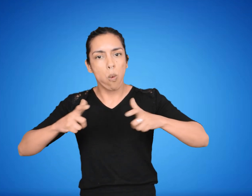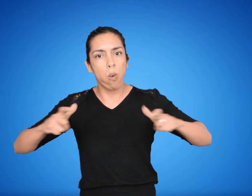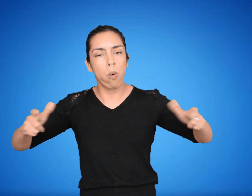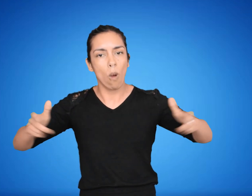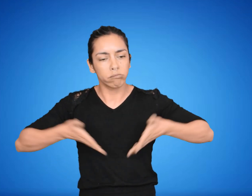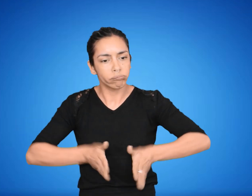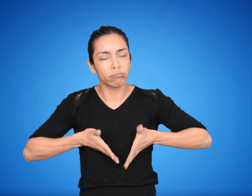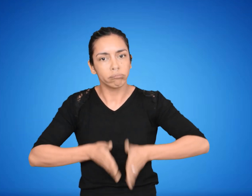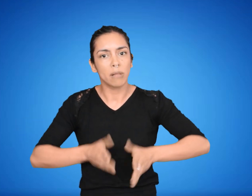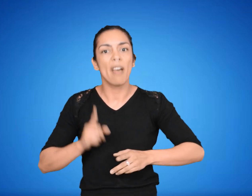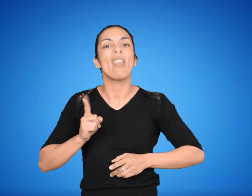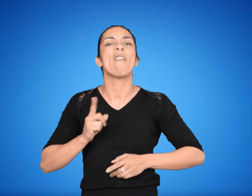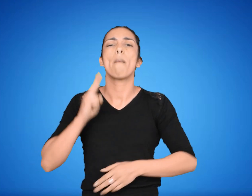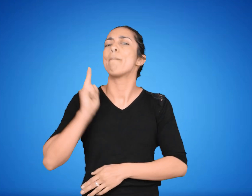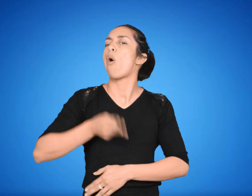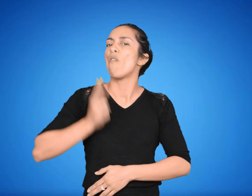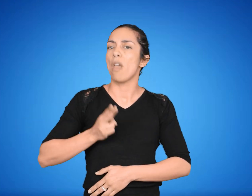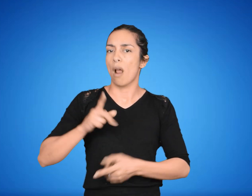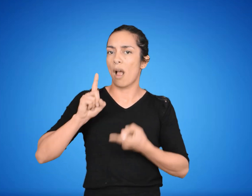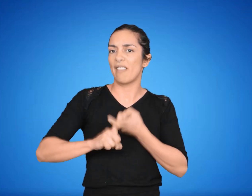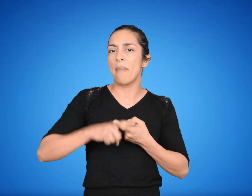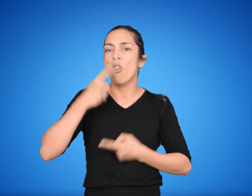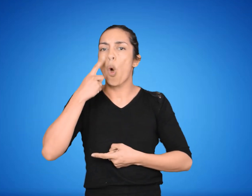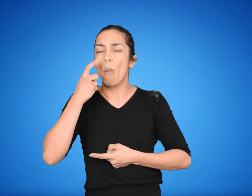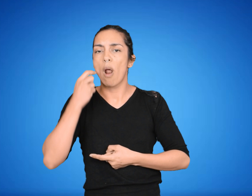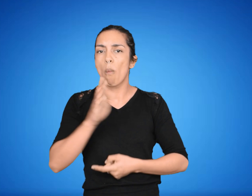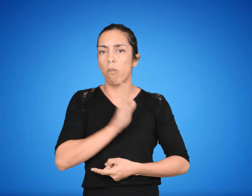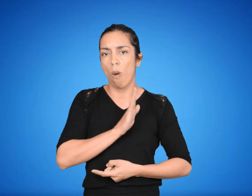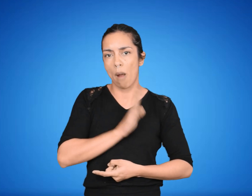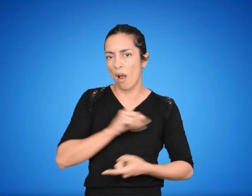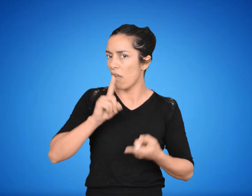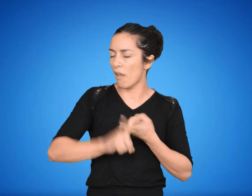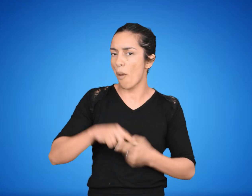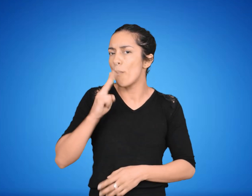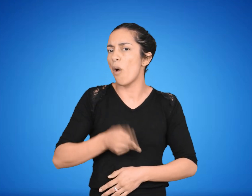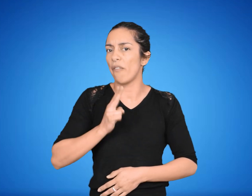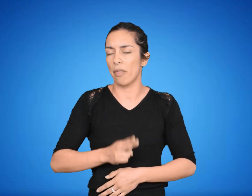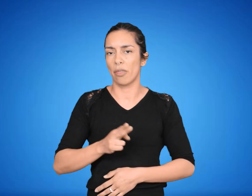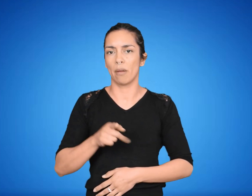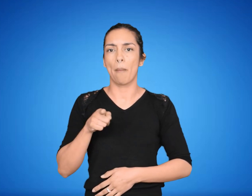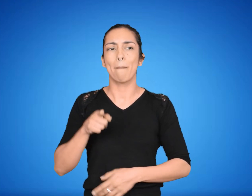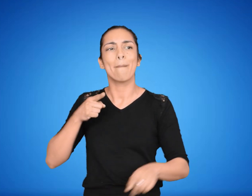debemos prohibir el matrimonio entre personas del mismo sexo. Falacia contra la persona.